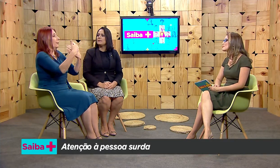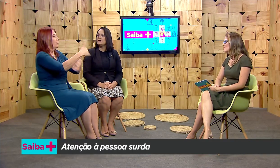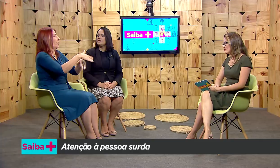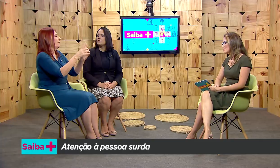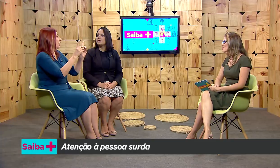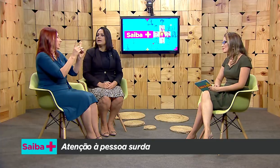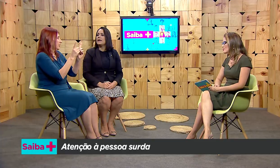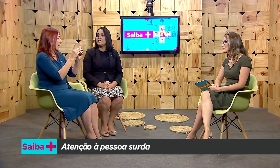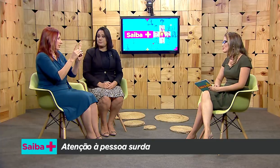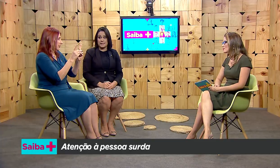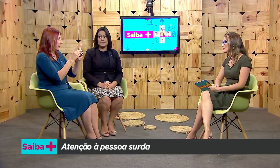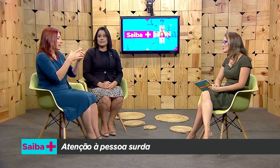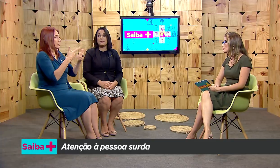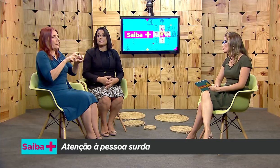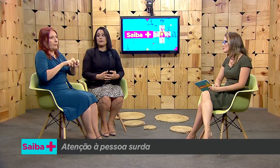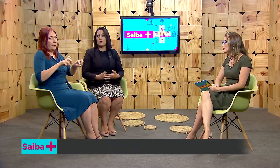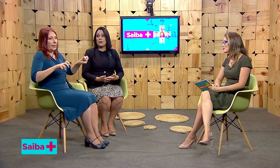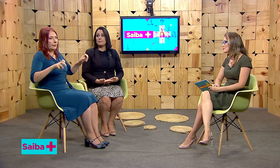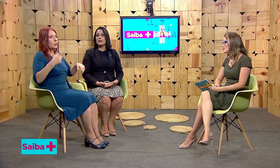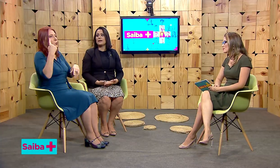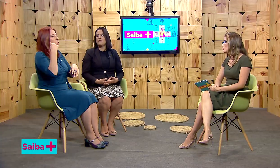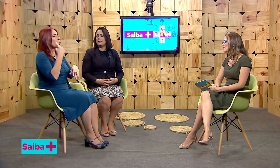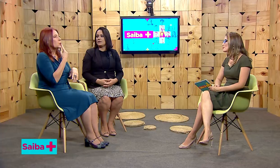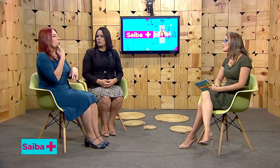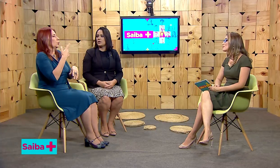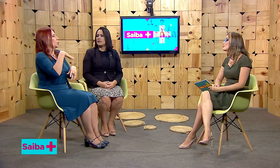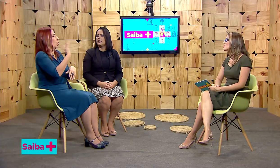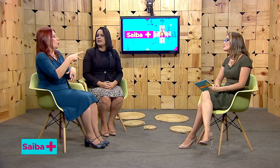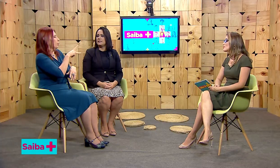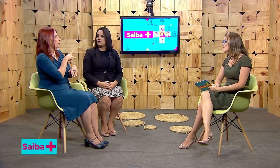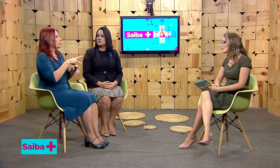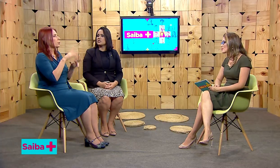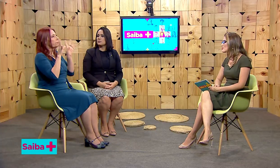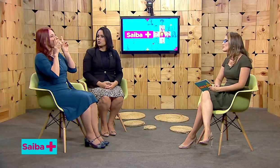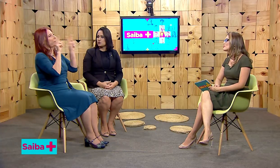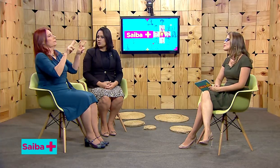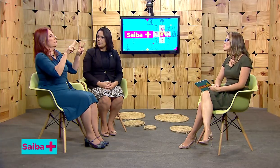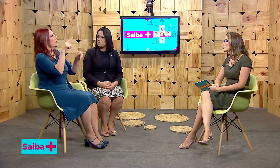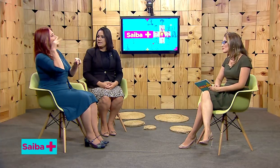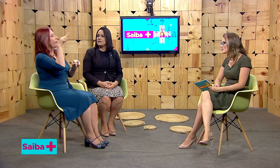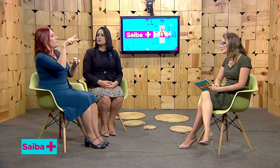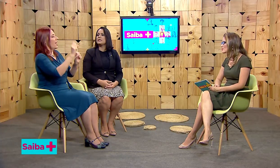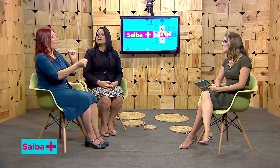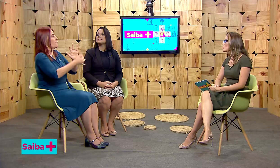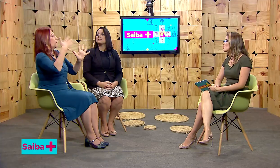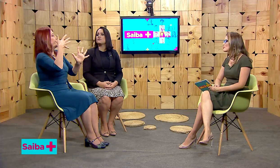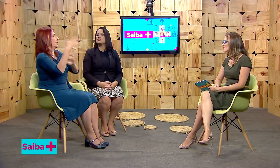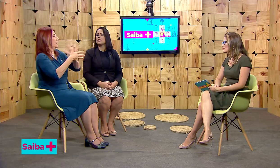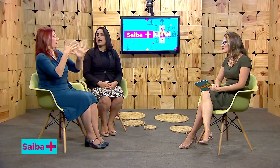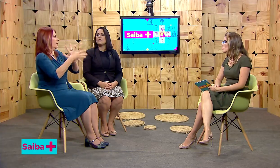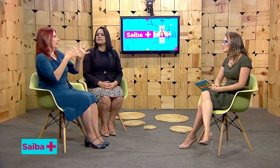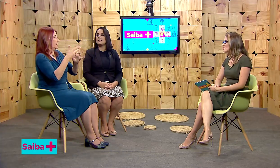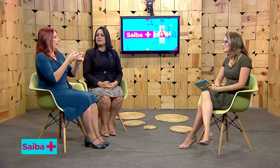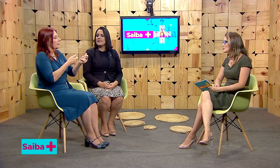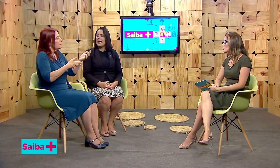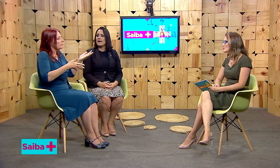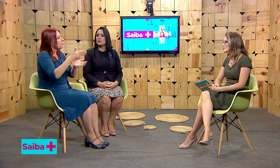bilíngue, ele precisa passar por uma banca avaliadora. Então, nós estamos construindo isso e esse profissional vai ser avaliado